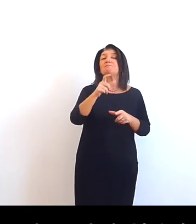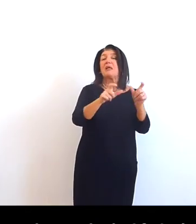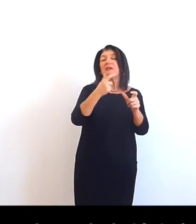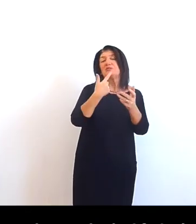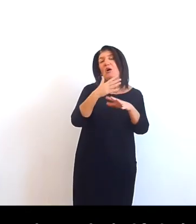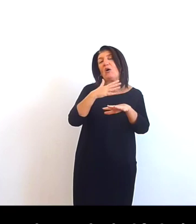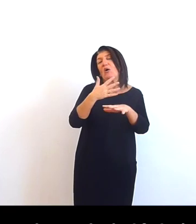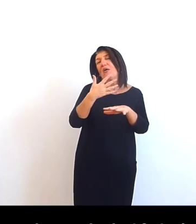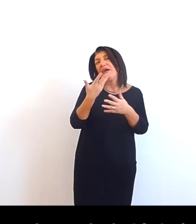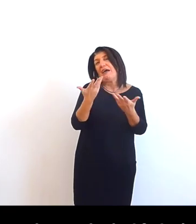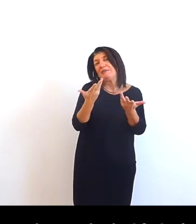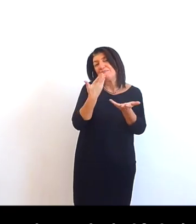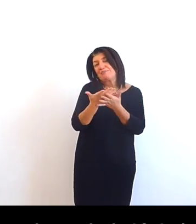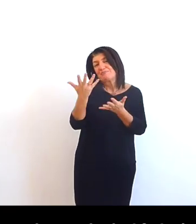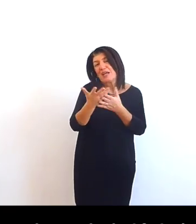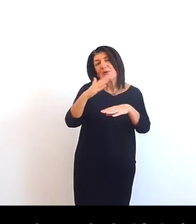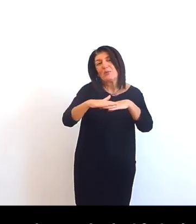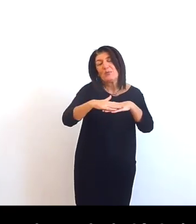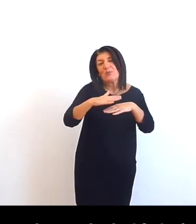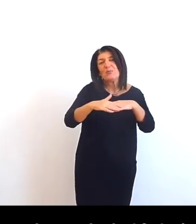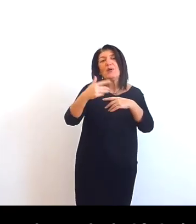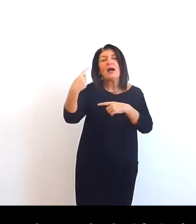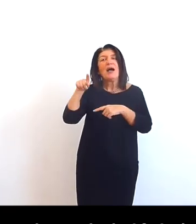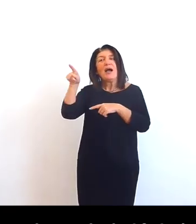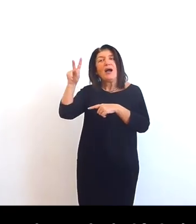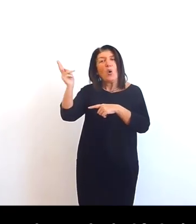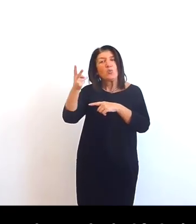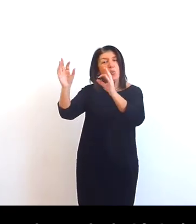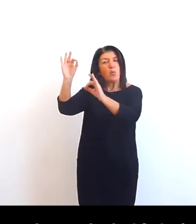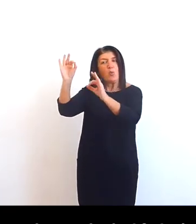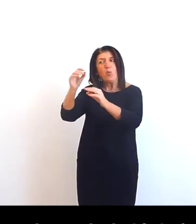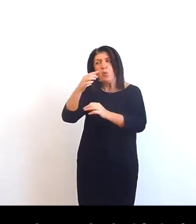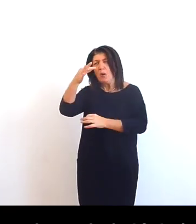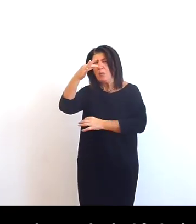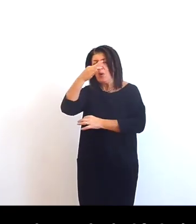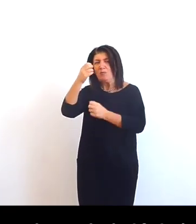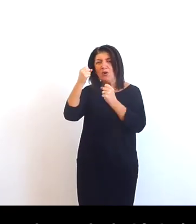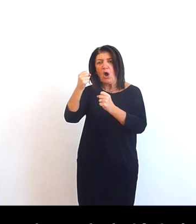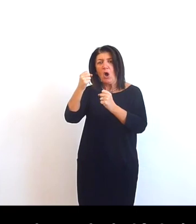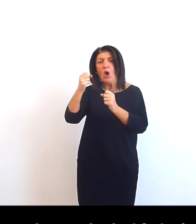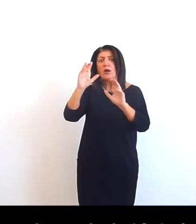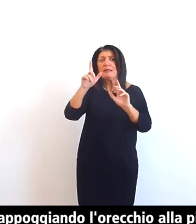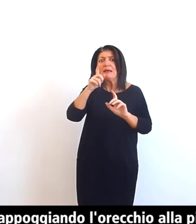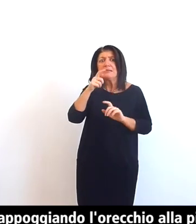che i fori odorino di zolfo e che appoggiando l'orecchio alla pietra si possano sentire i suoni dell